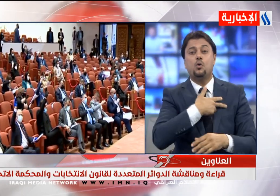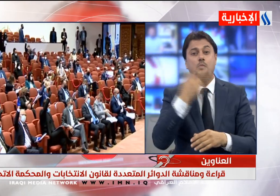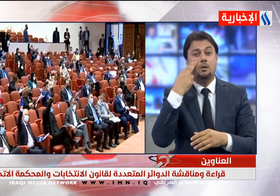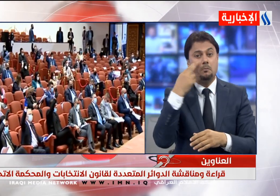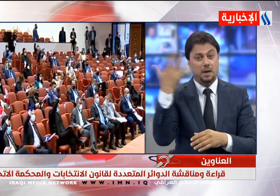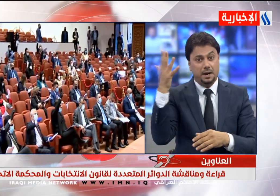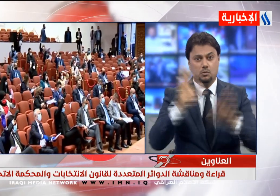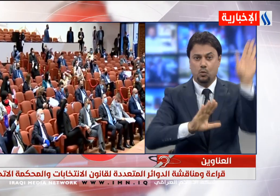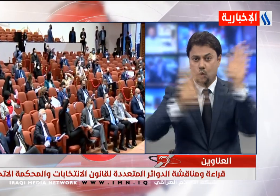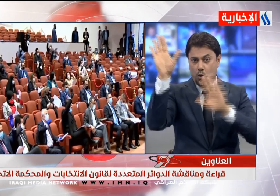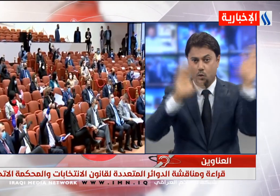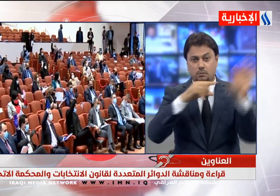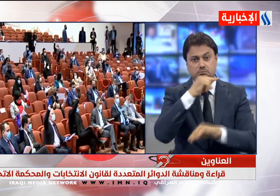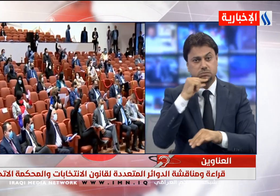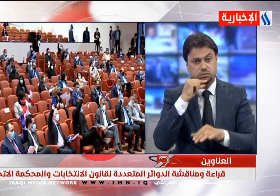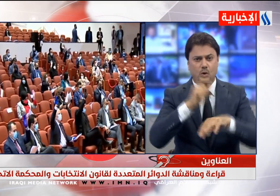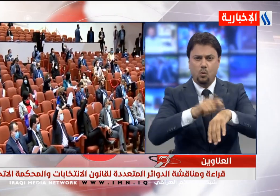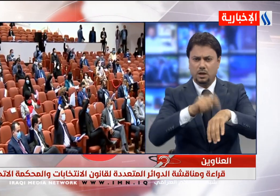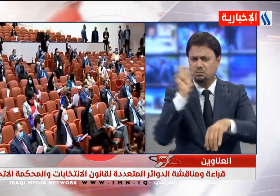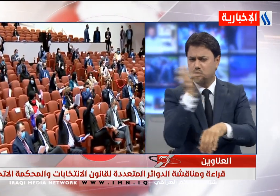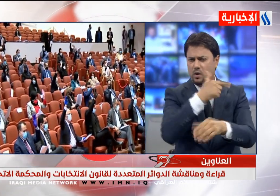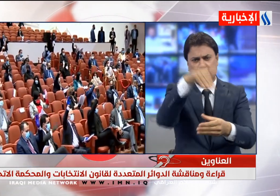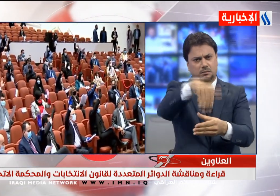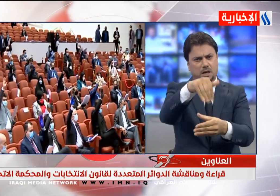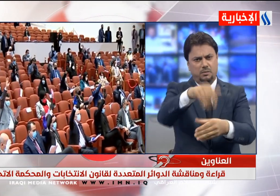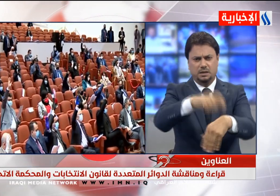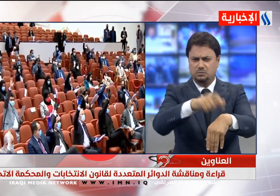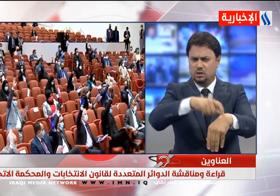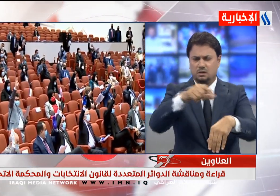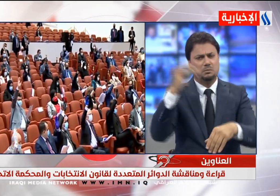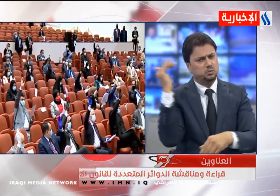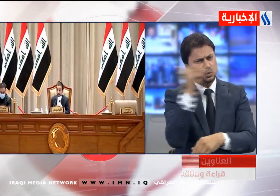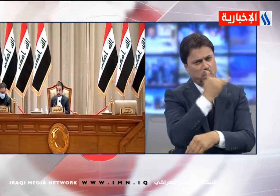والنواب حستاني على الإسراع بإجراء الانتخابات المبكرة